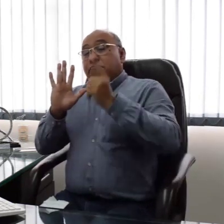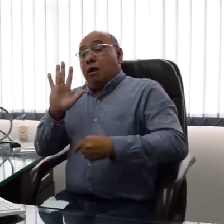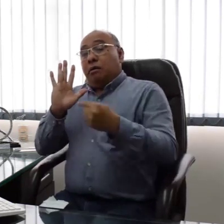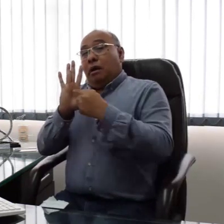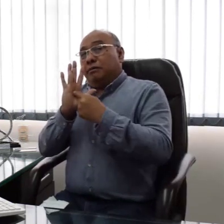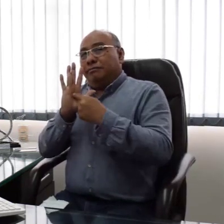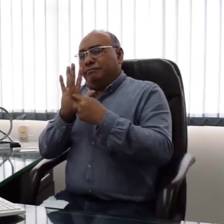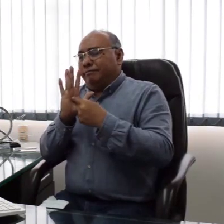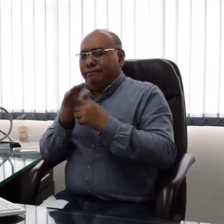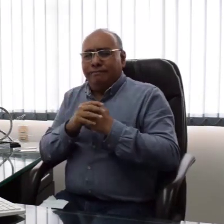y legales,